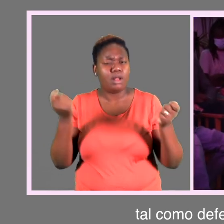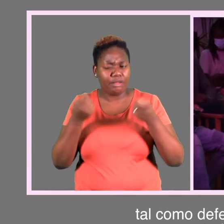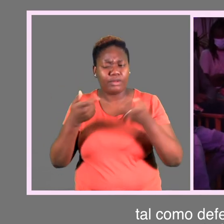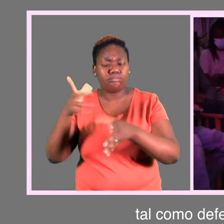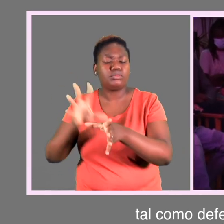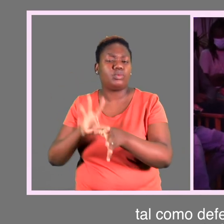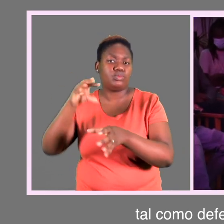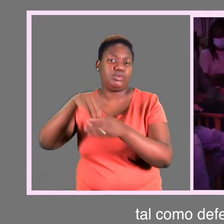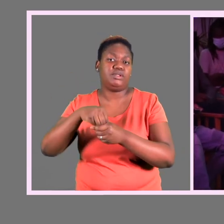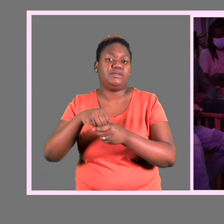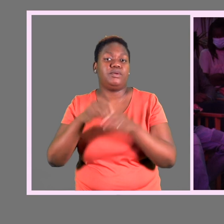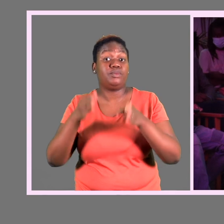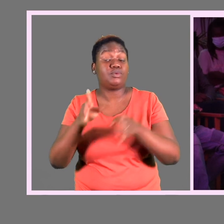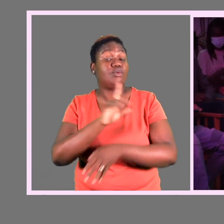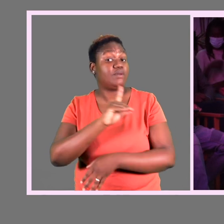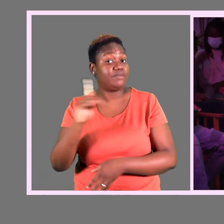assíduo do Incluarte.